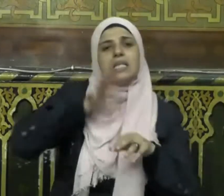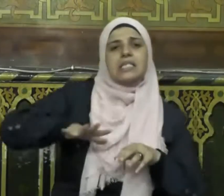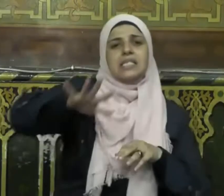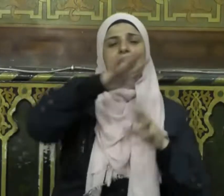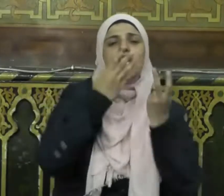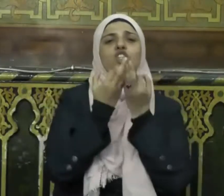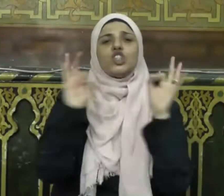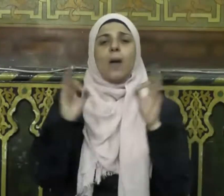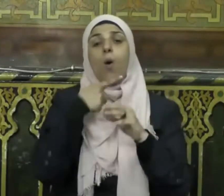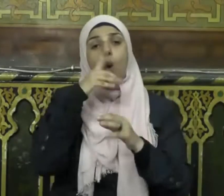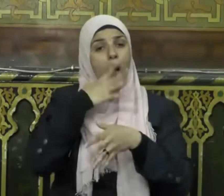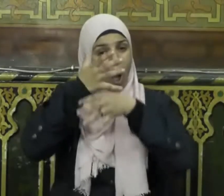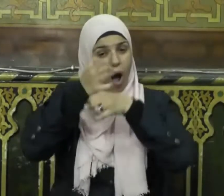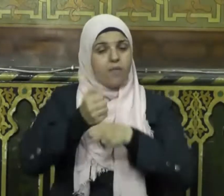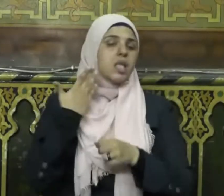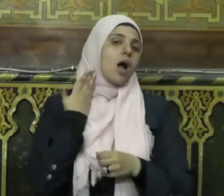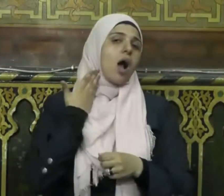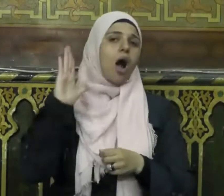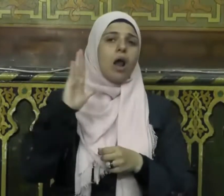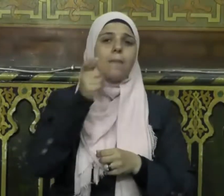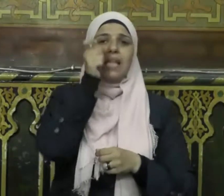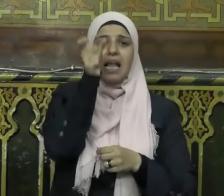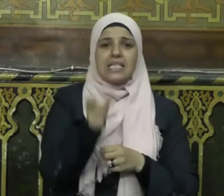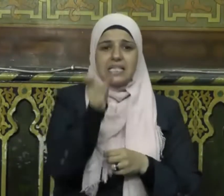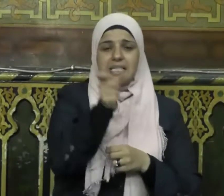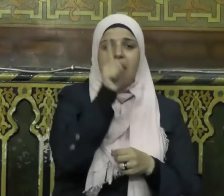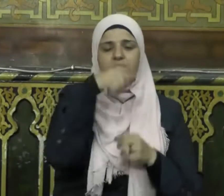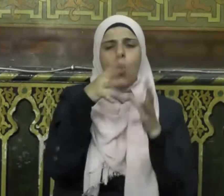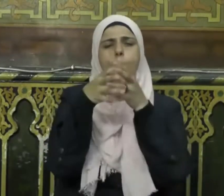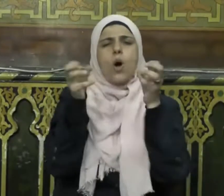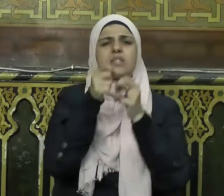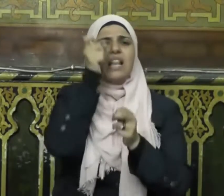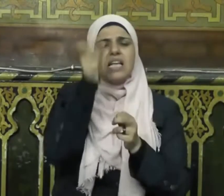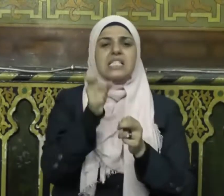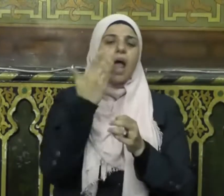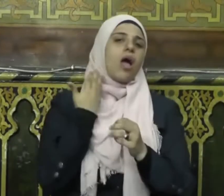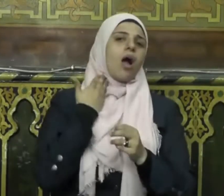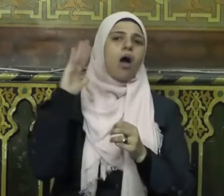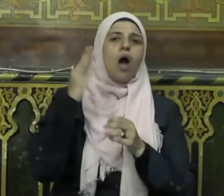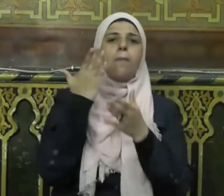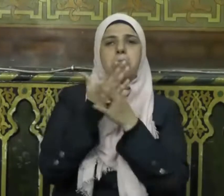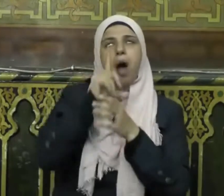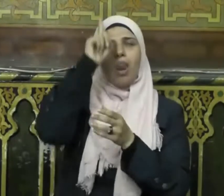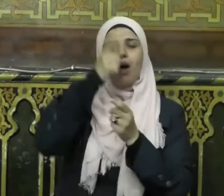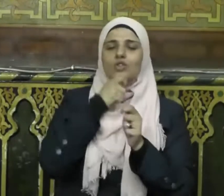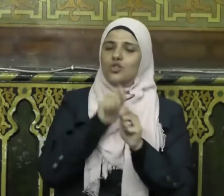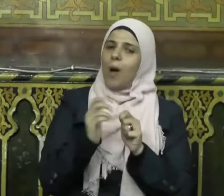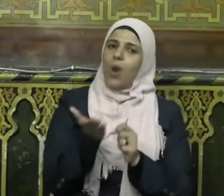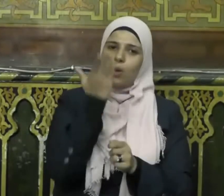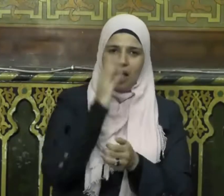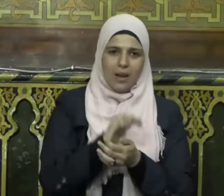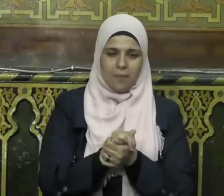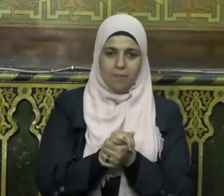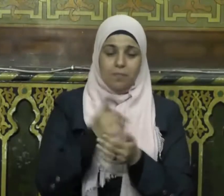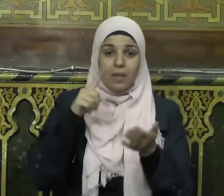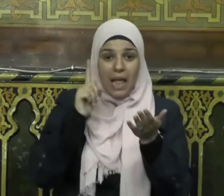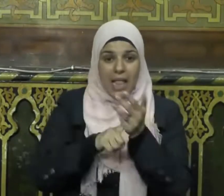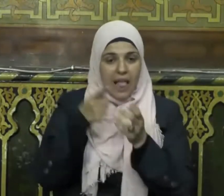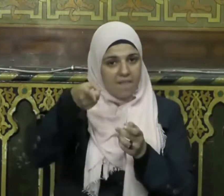ويحفظ كرامة الإنسان بوصفه إنسانا مكرما من عند الله عز وجل إن الفهم